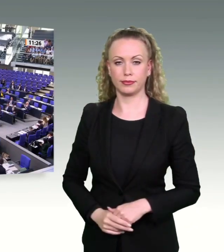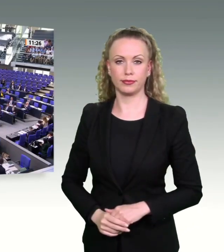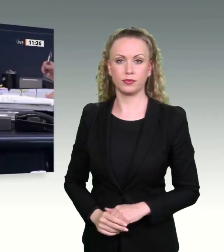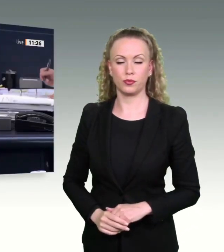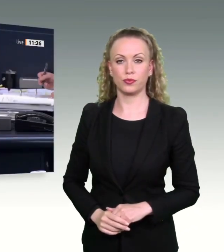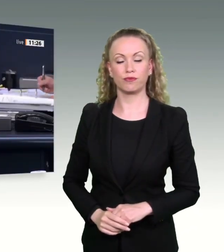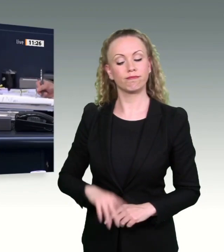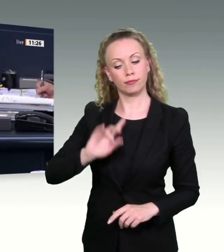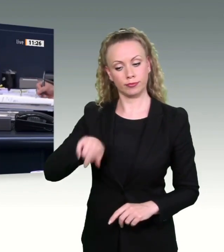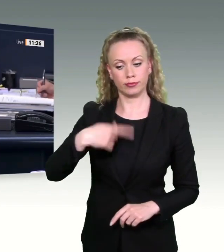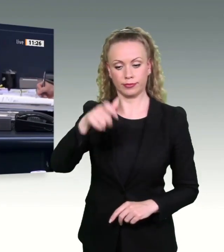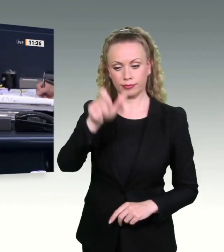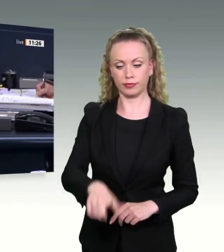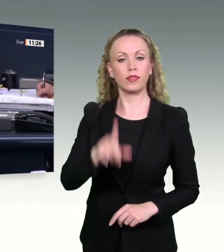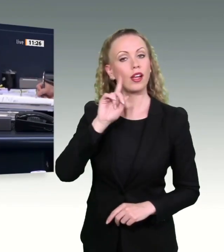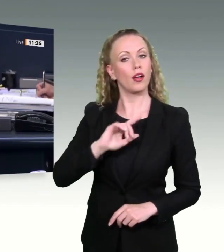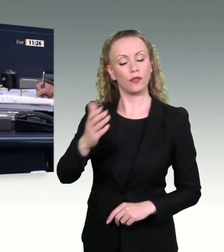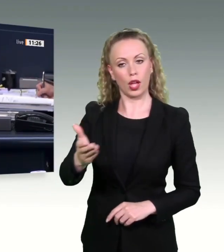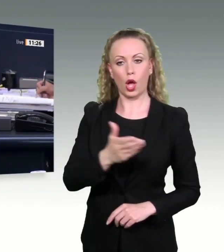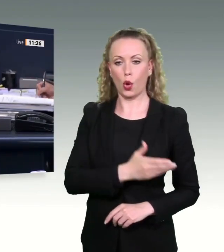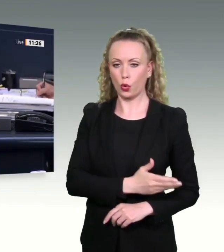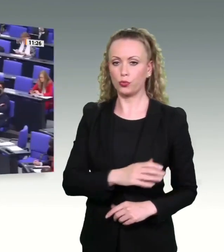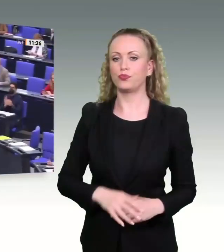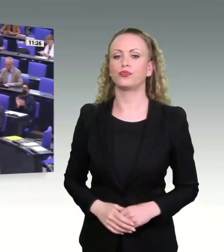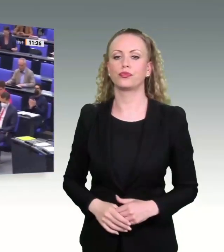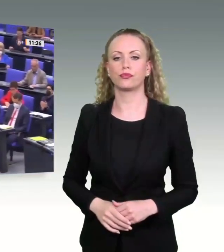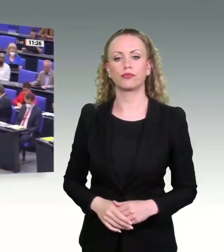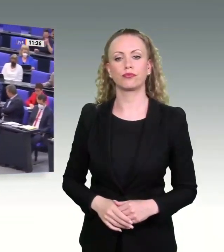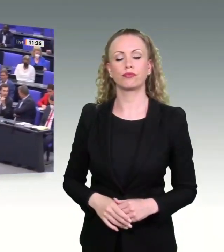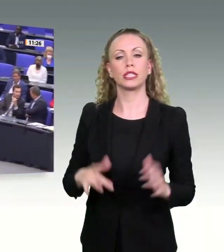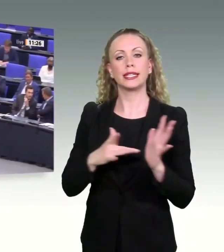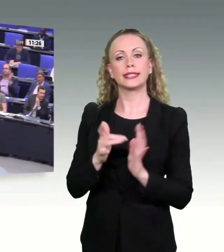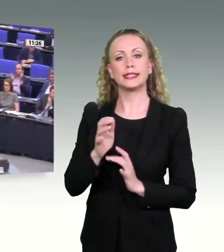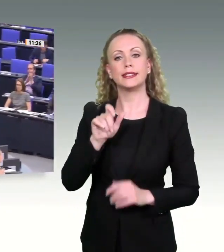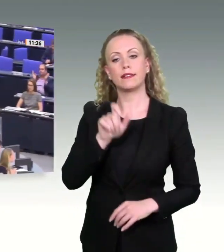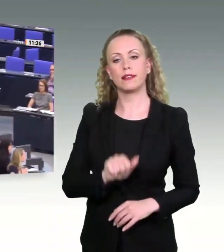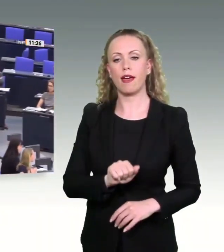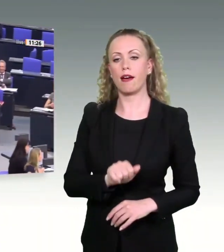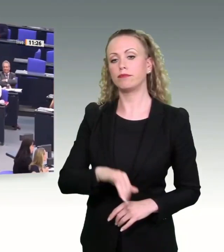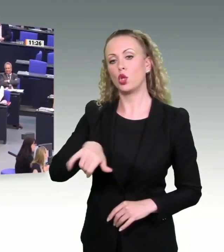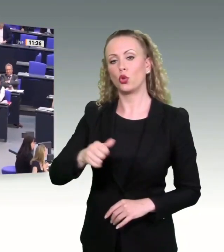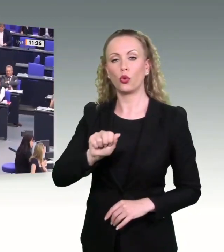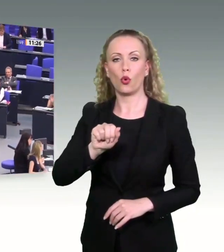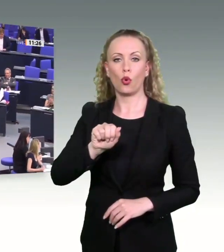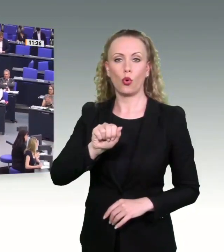Das Wort hat die Kollegin Christina Johannes-Schröder für die Fraktion Bündnis 90 Die Grünen.